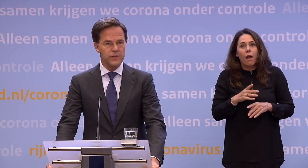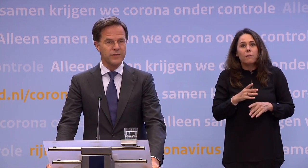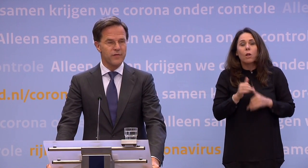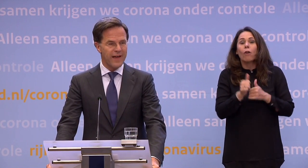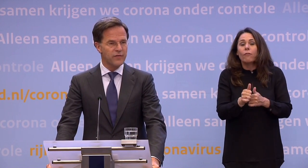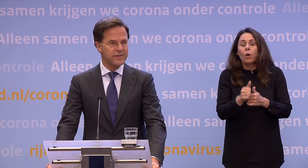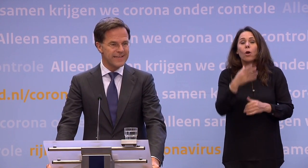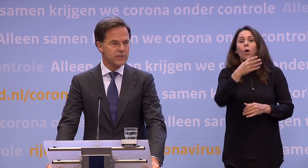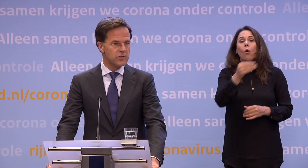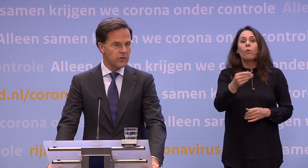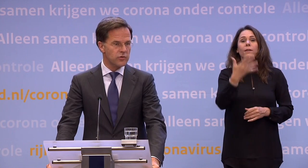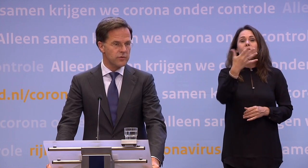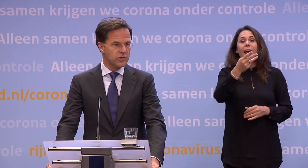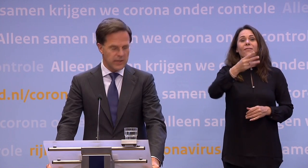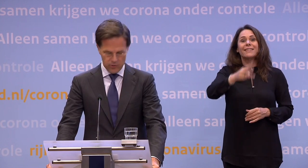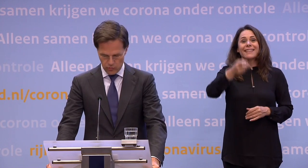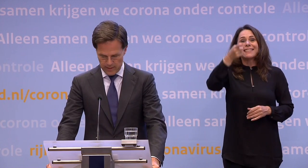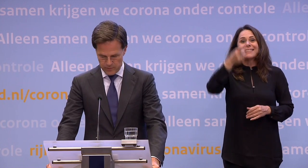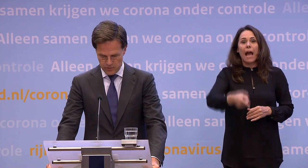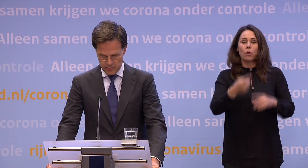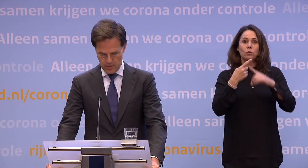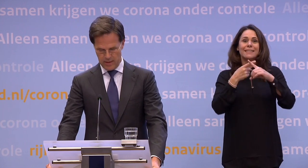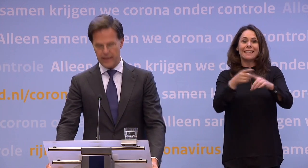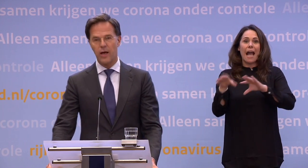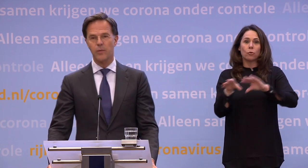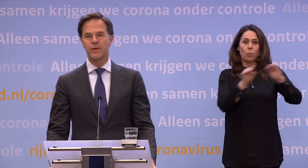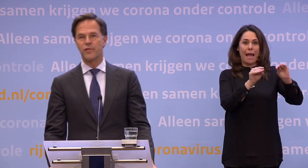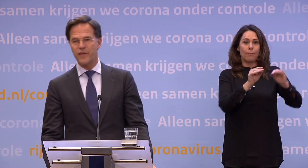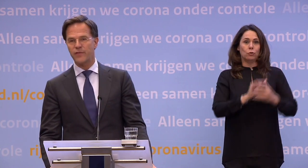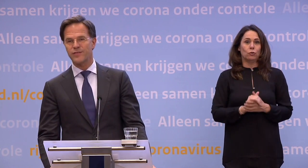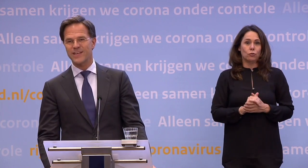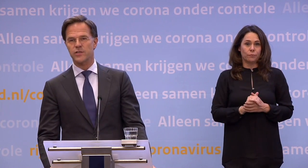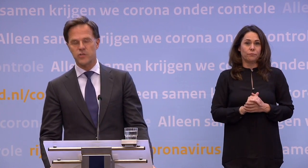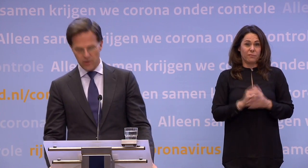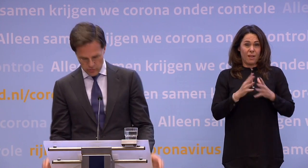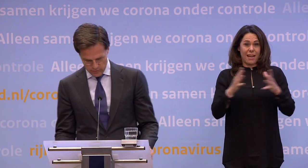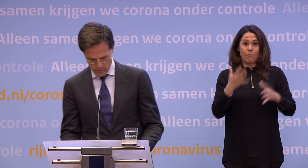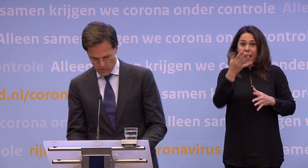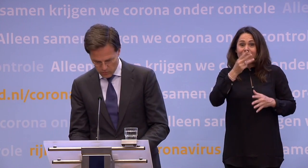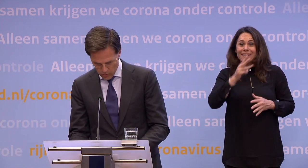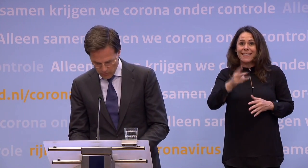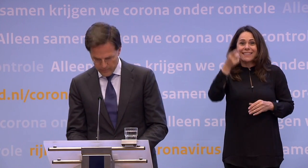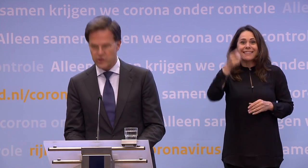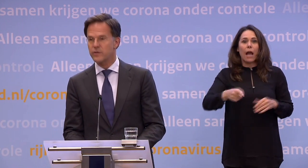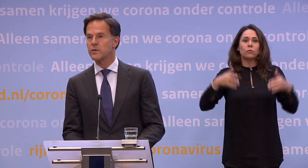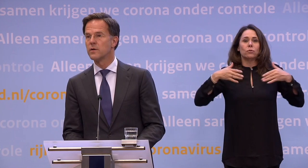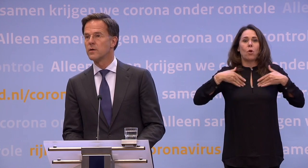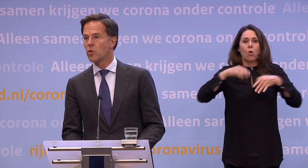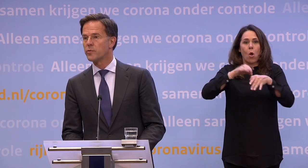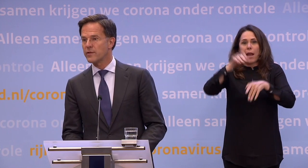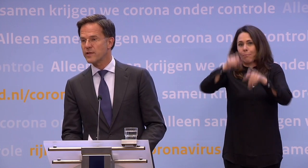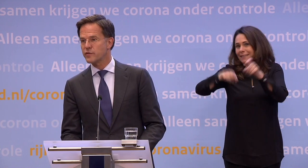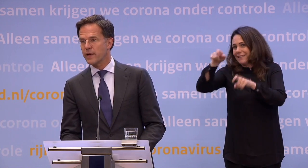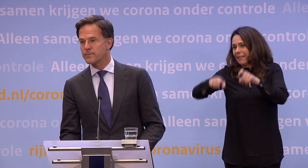135.000 ziekenhuisopnames... ...en ruim 35.000 coronapatiënten